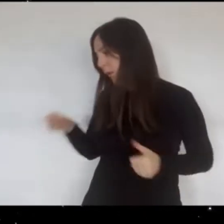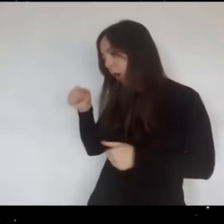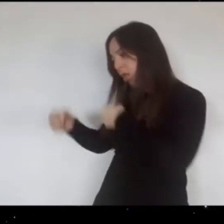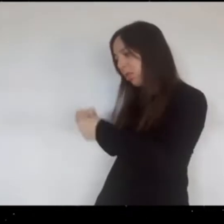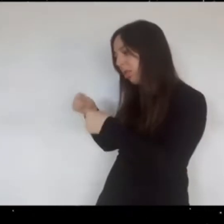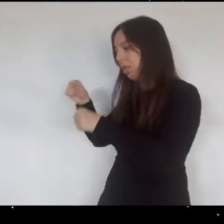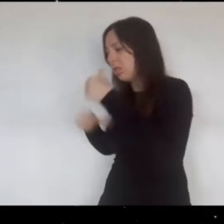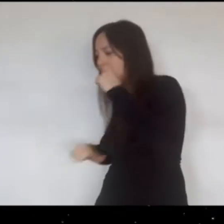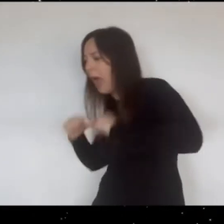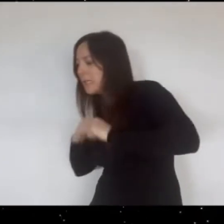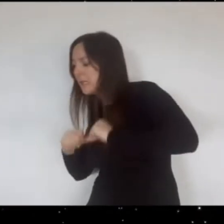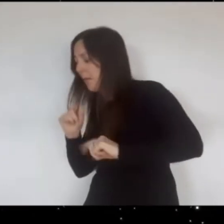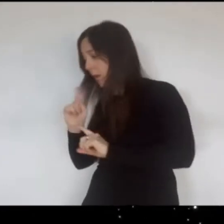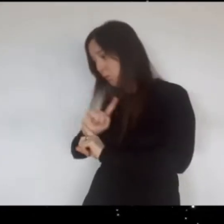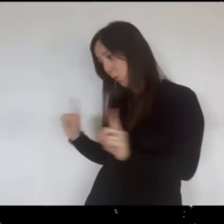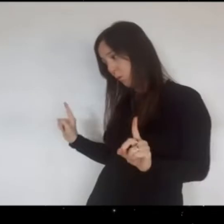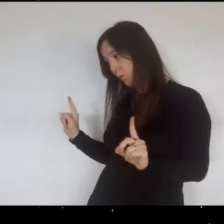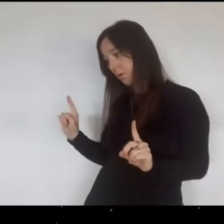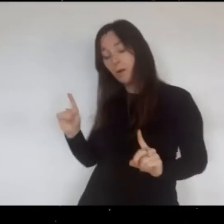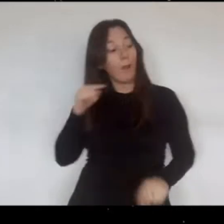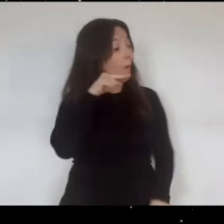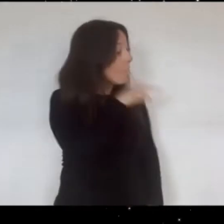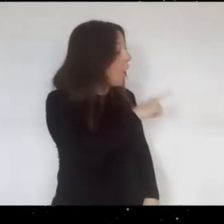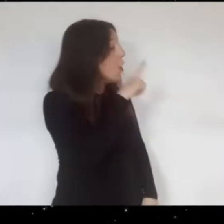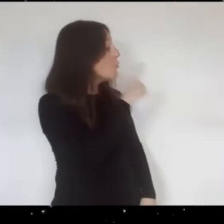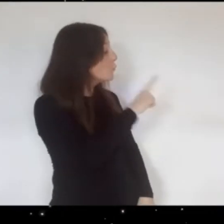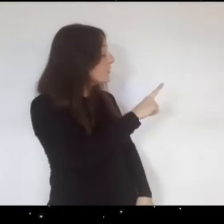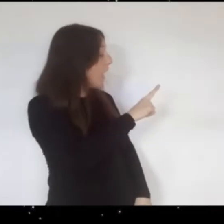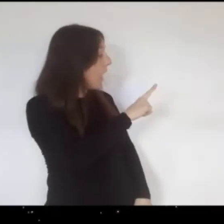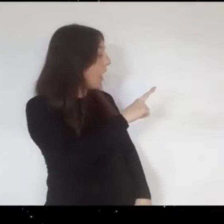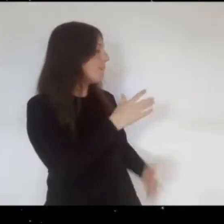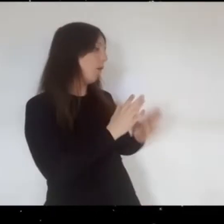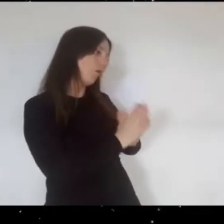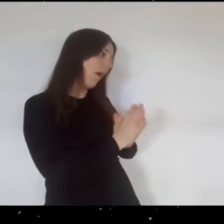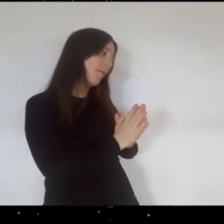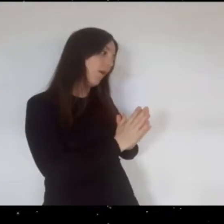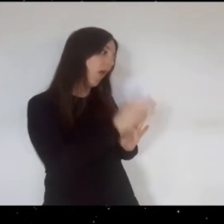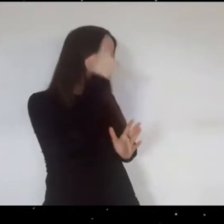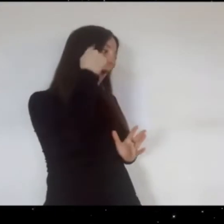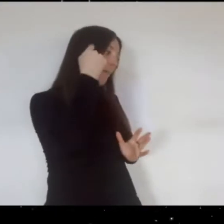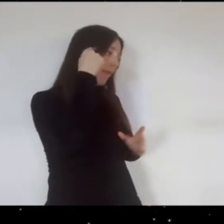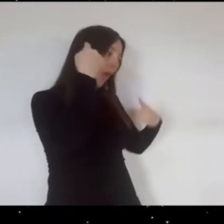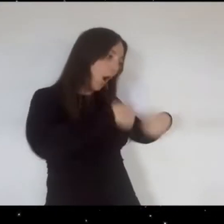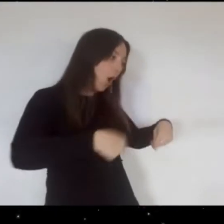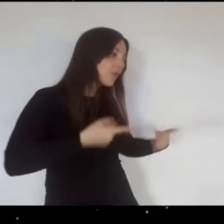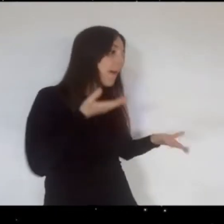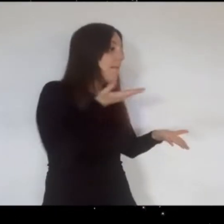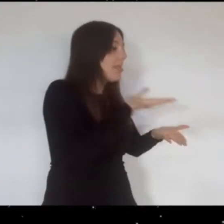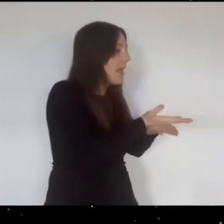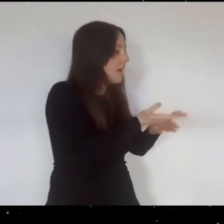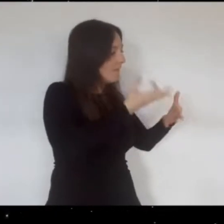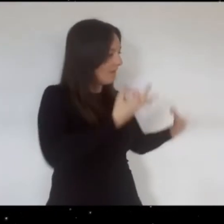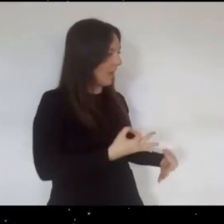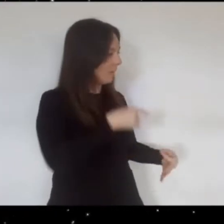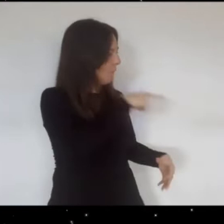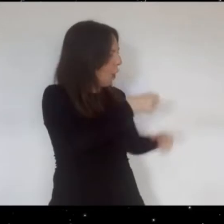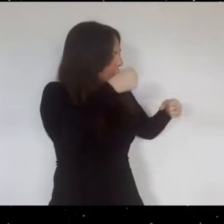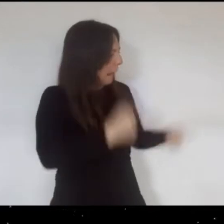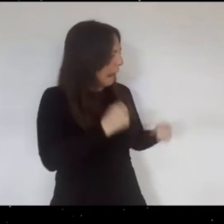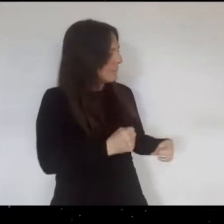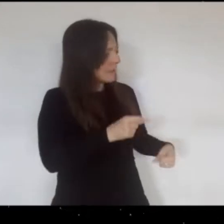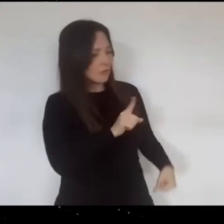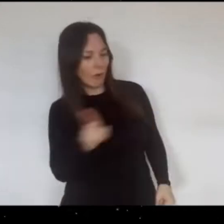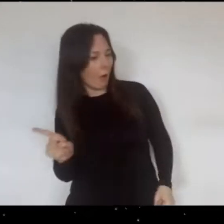te hagan daño Y tú Lucía aprende a pedir las cosas No puede ser que por culpa de tus